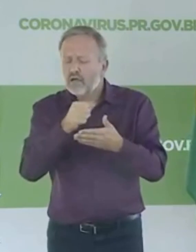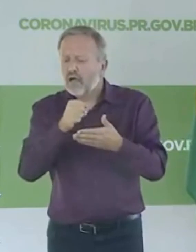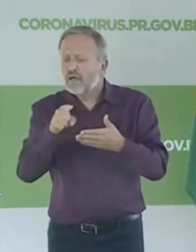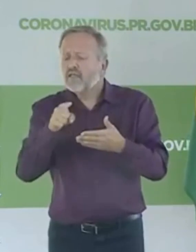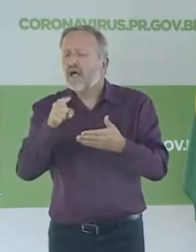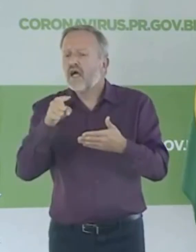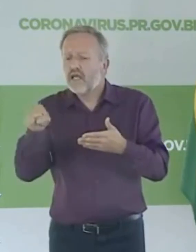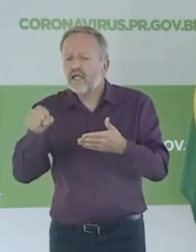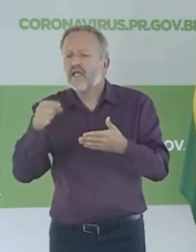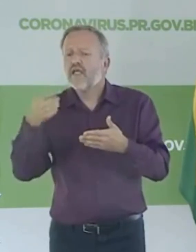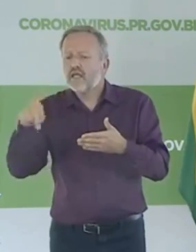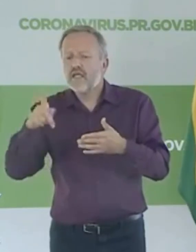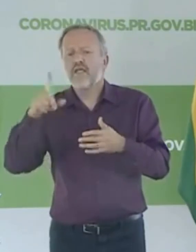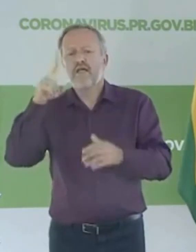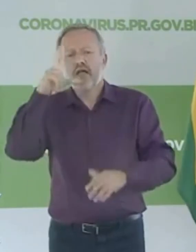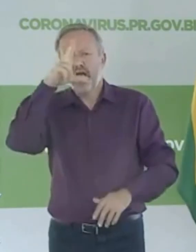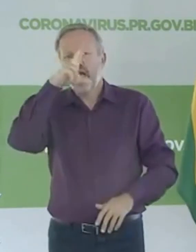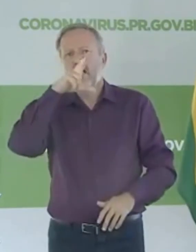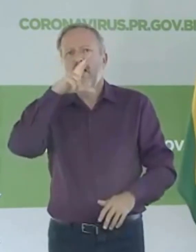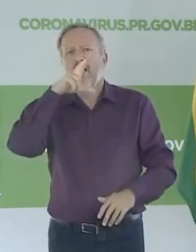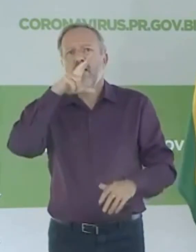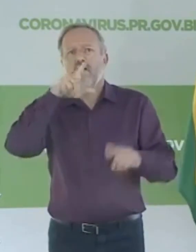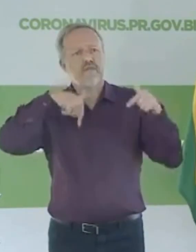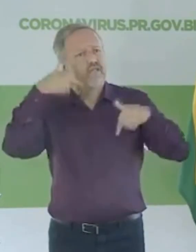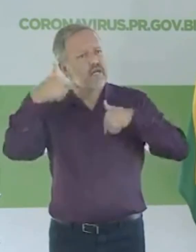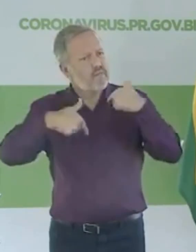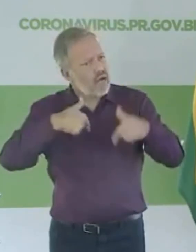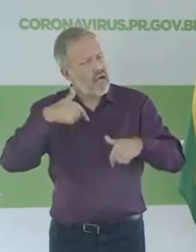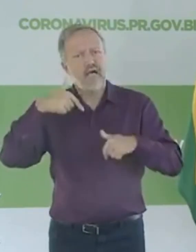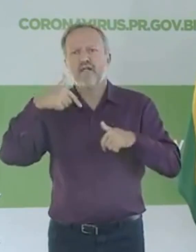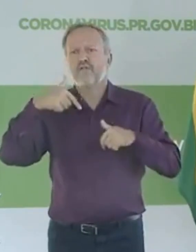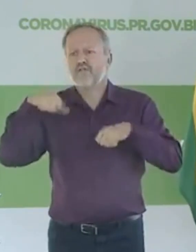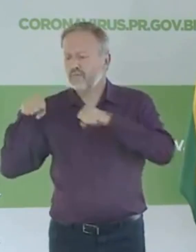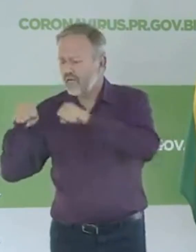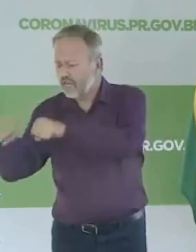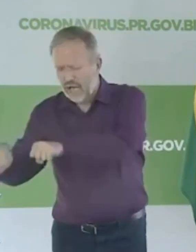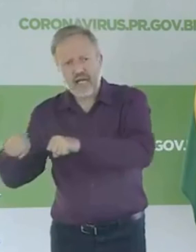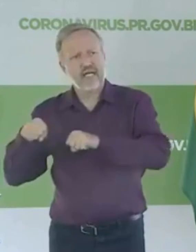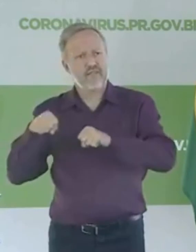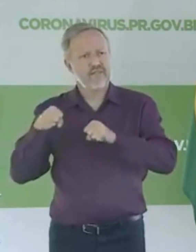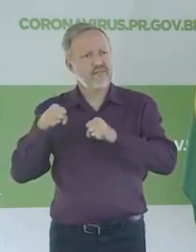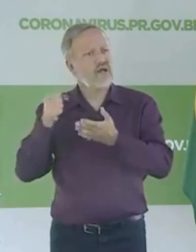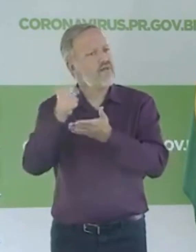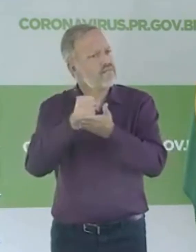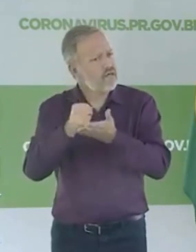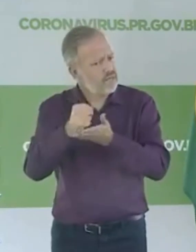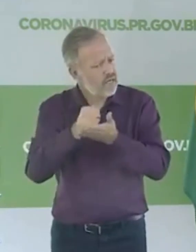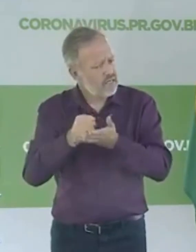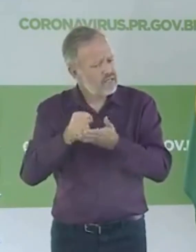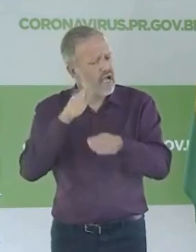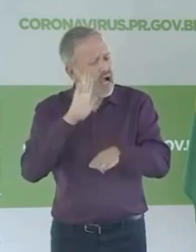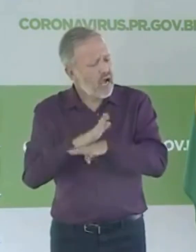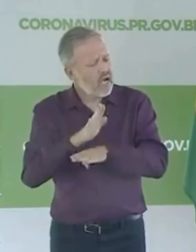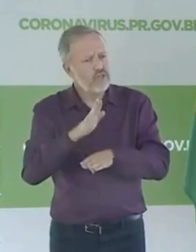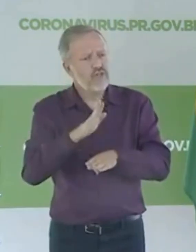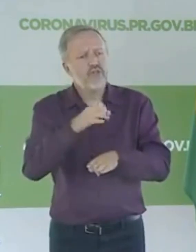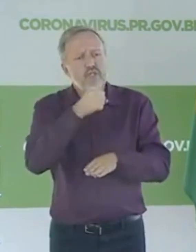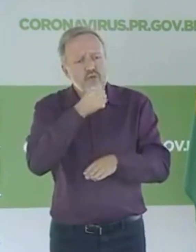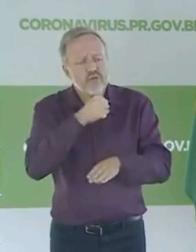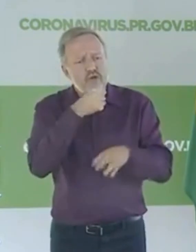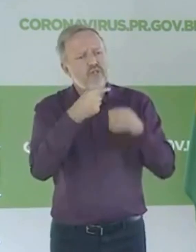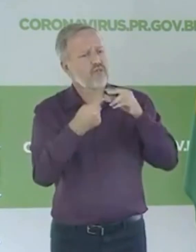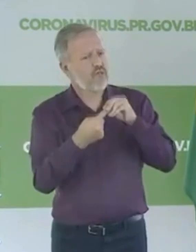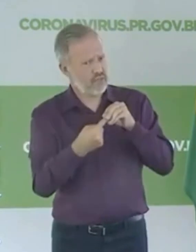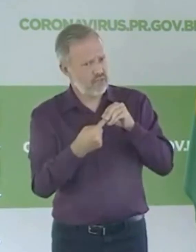para ir na mercearia, são eles que nós temos que poupar nesse momento. 90% dos casos, as pessoas que acabam vir a falecer,